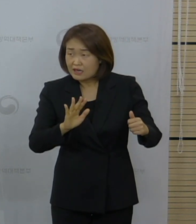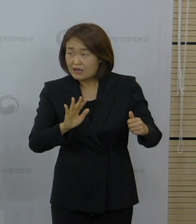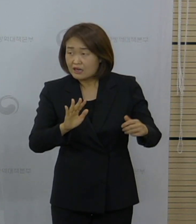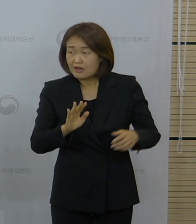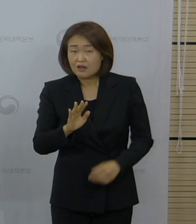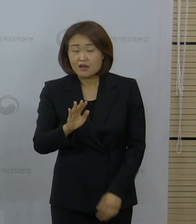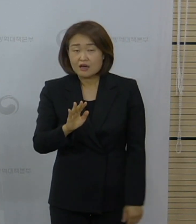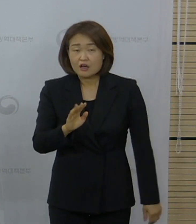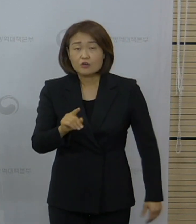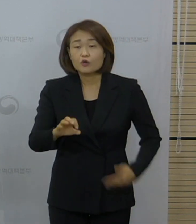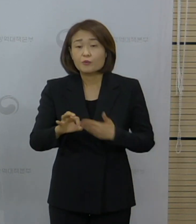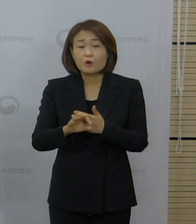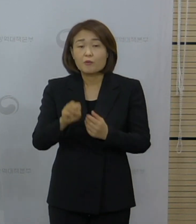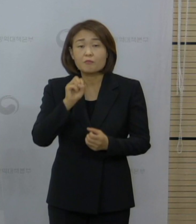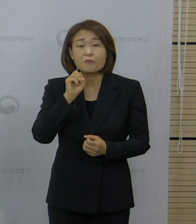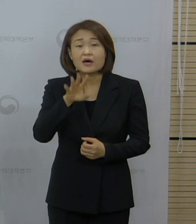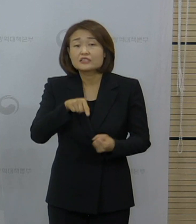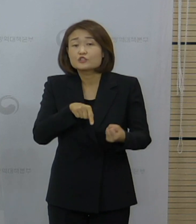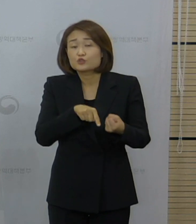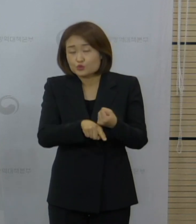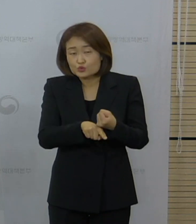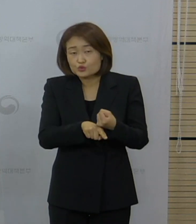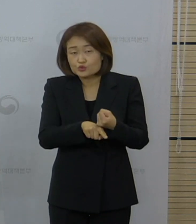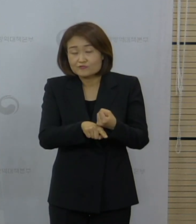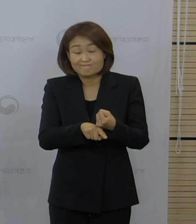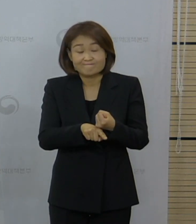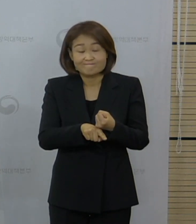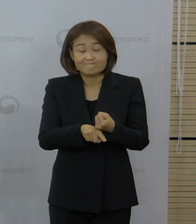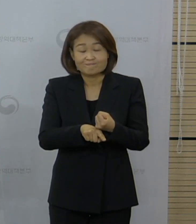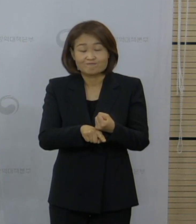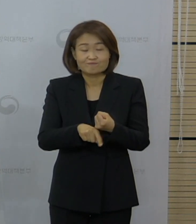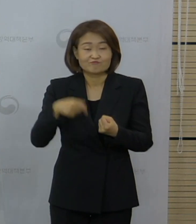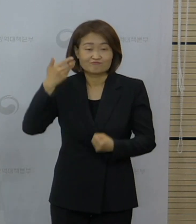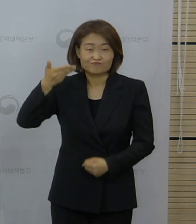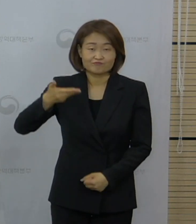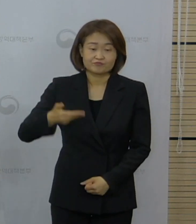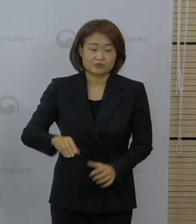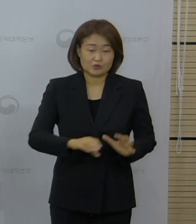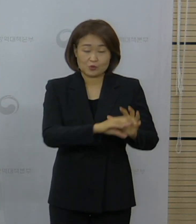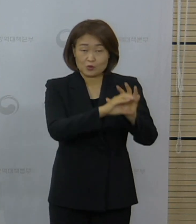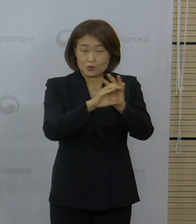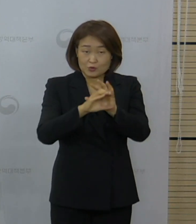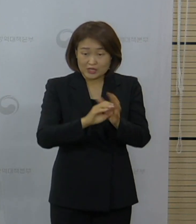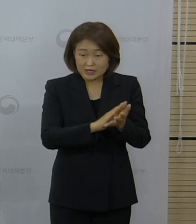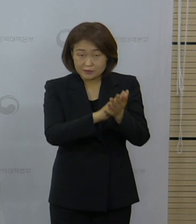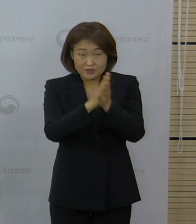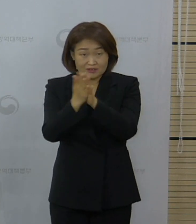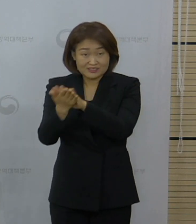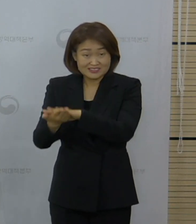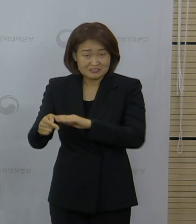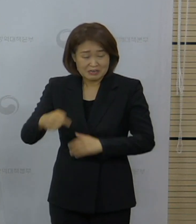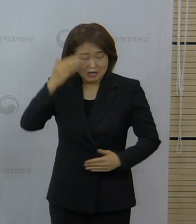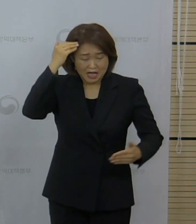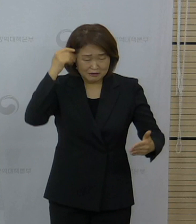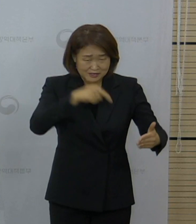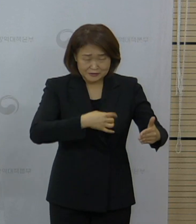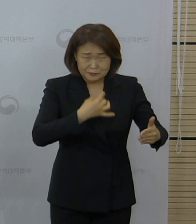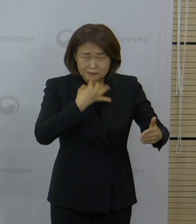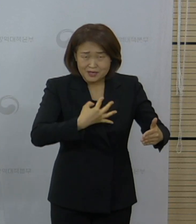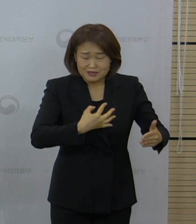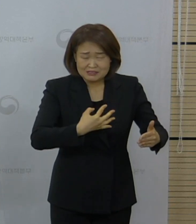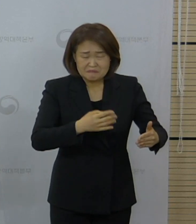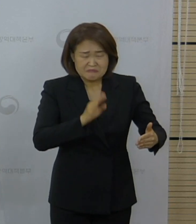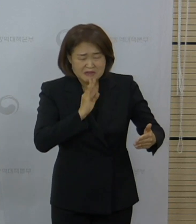이해할 수 있을지에 대해서 질문 주셨습니다. 네 지금 그 변이 바이러스는 단지 우리나라만의 문제가 아니라 전 세계적으로